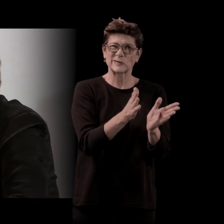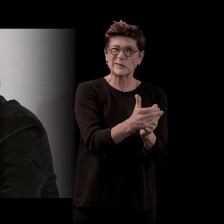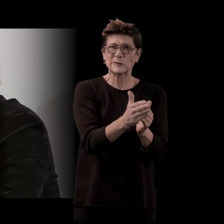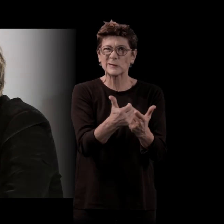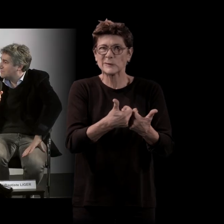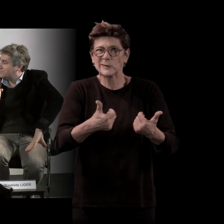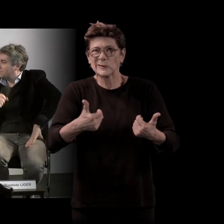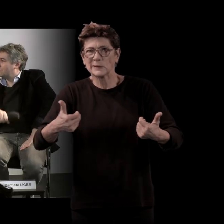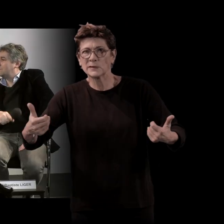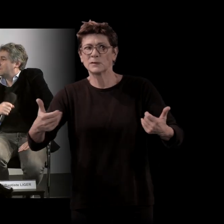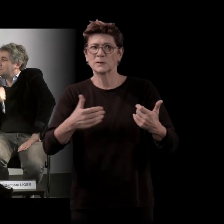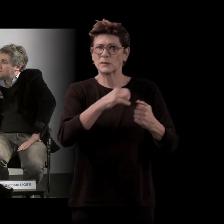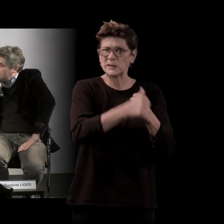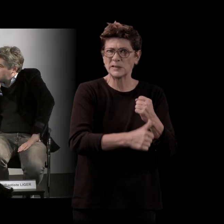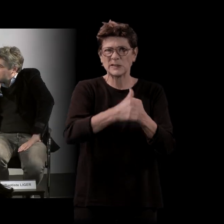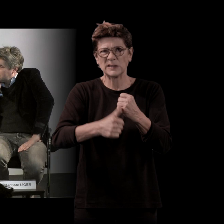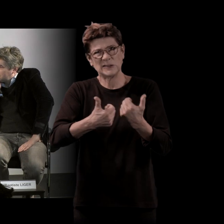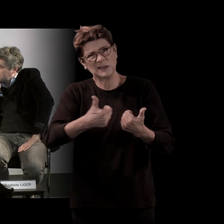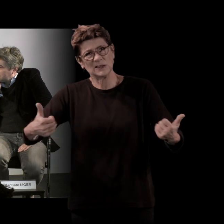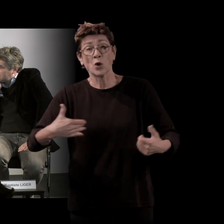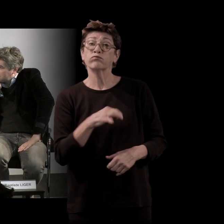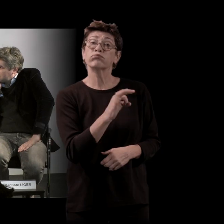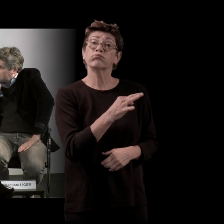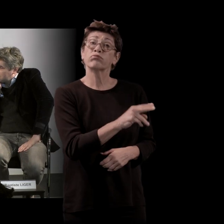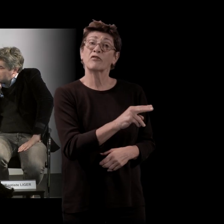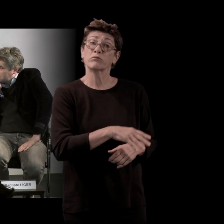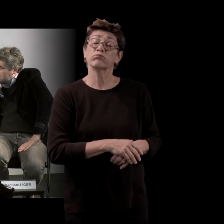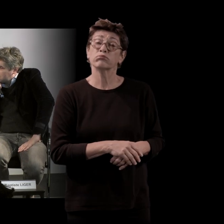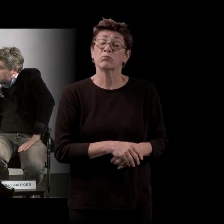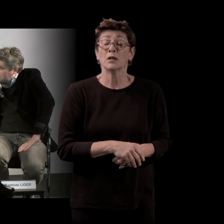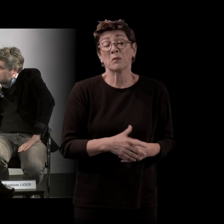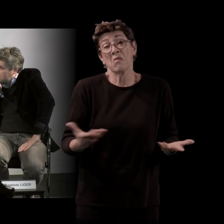sorte ? Oui, c'est vrai. Mais ça, c'est lié à la construction marché du livre,'est-à-dire